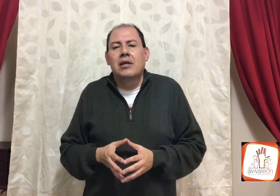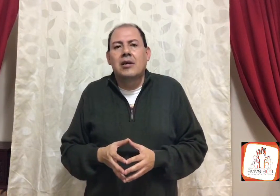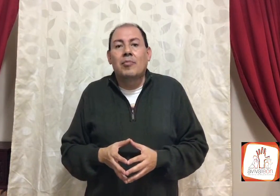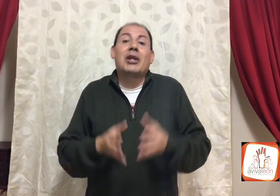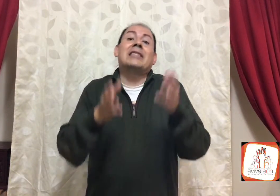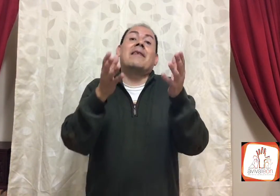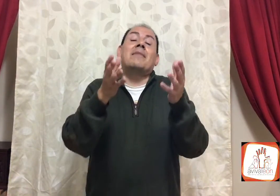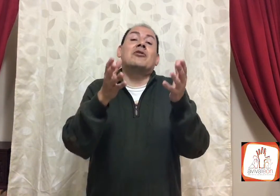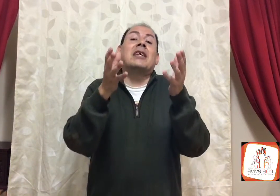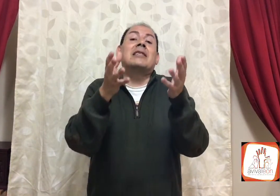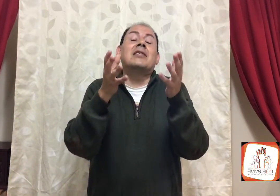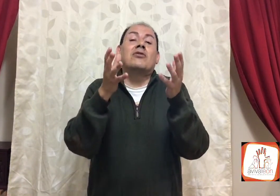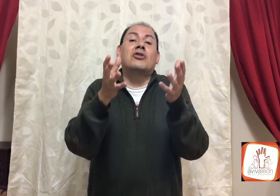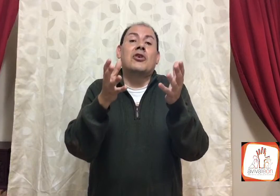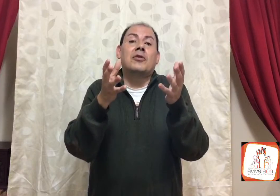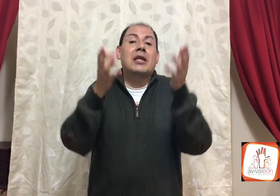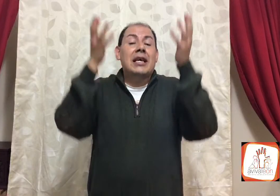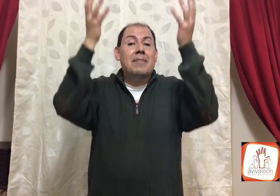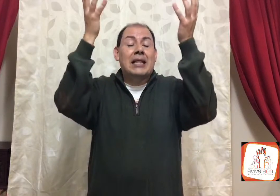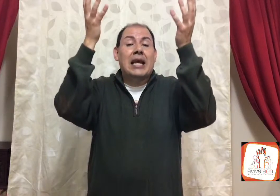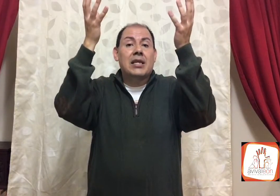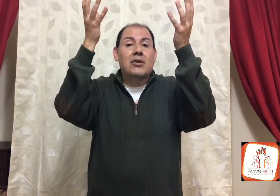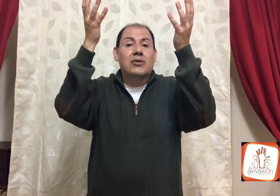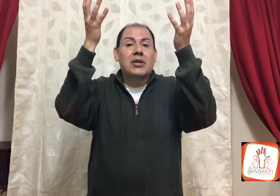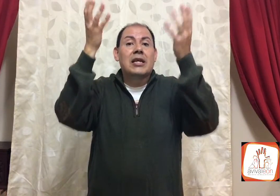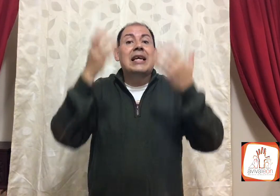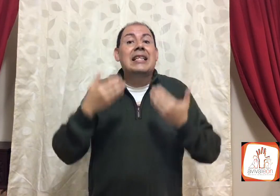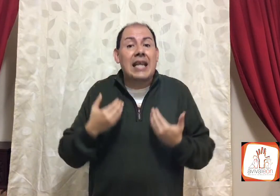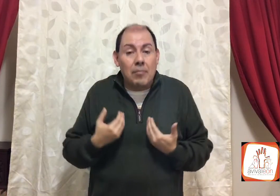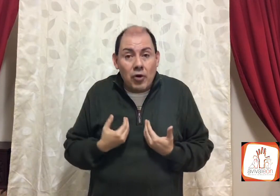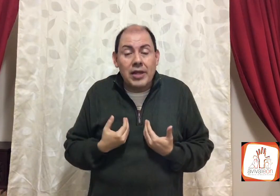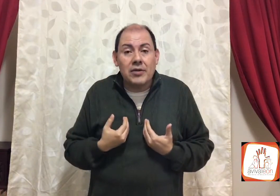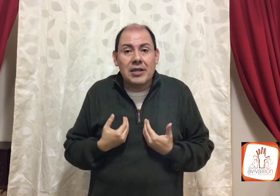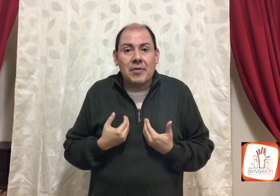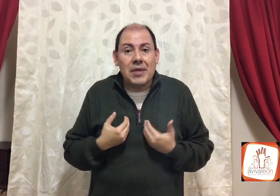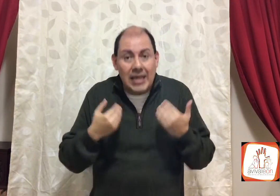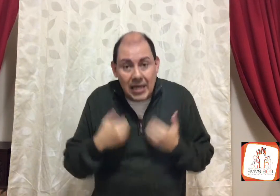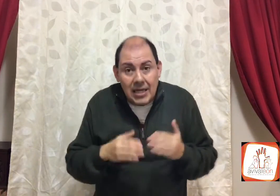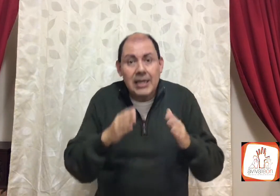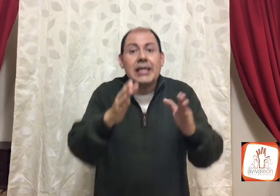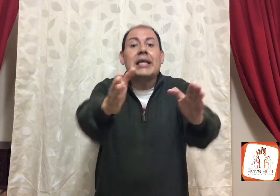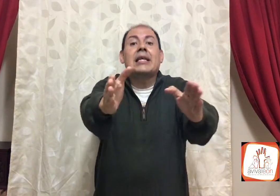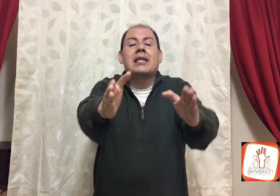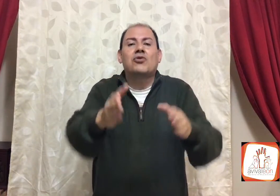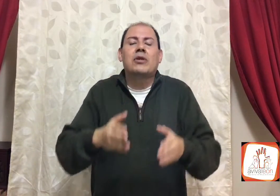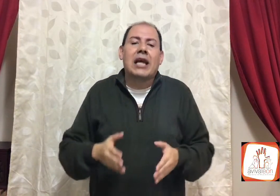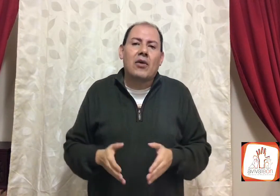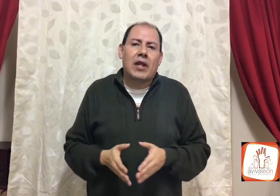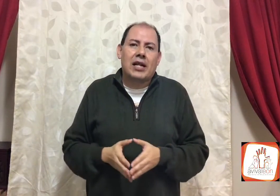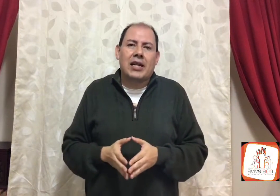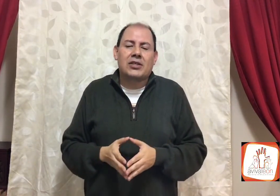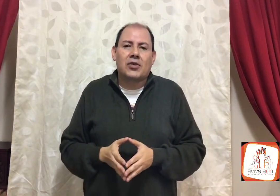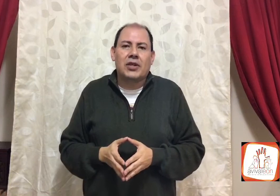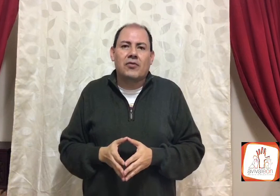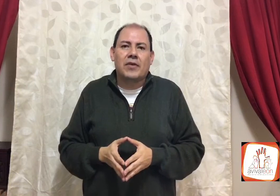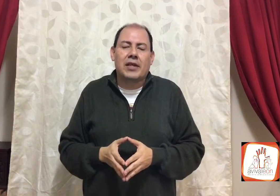porque sabemos, que esa instrucción, emana de Dios, en el amor de Dios, a mi vida, y en el resultado, de la relación de tu vida,